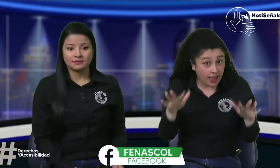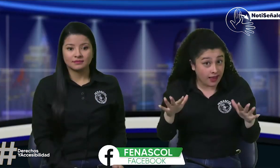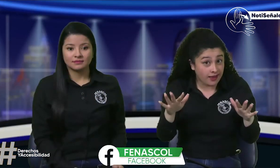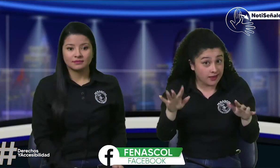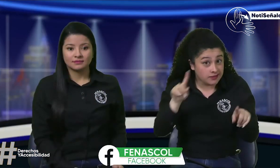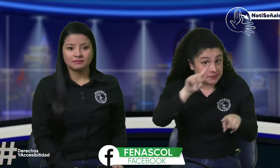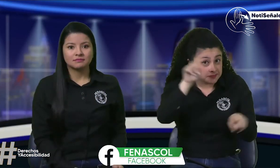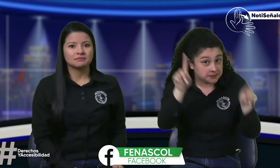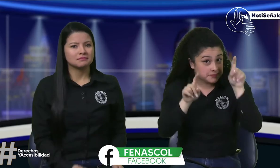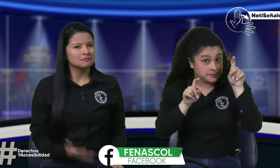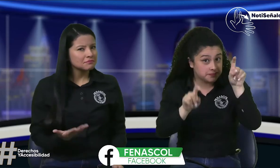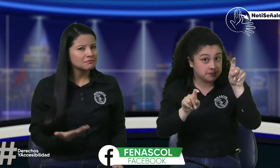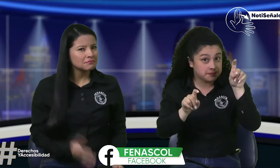esta normativa